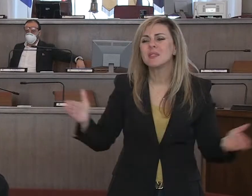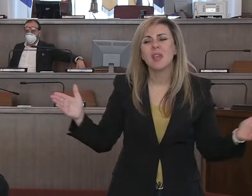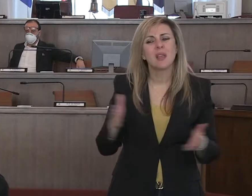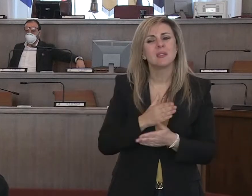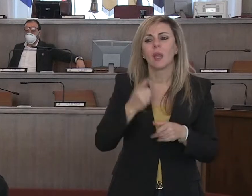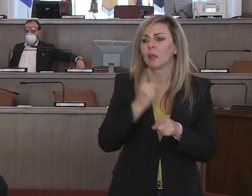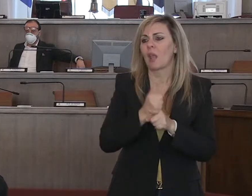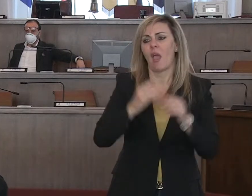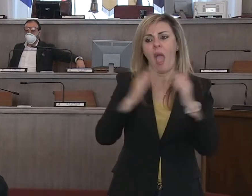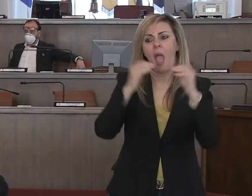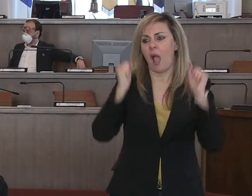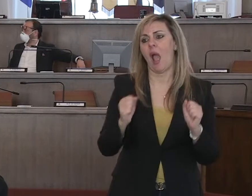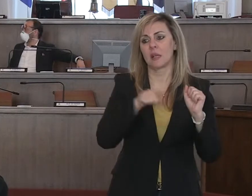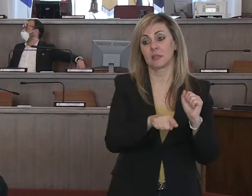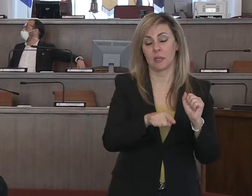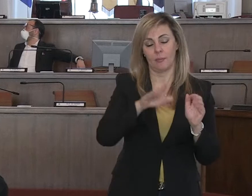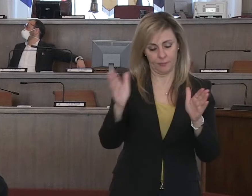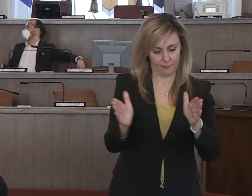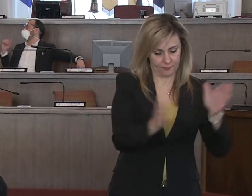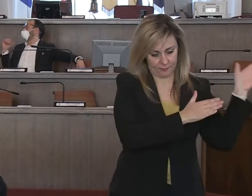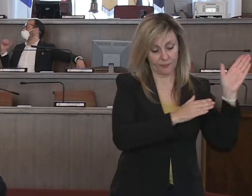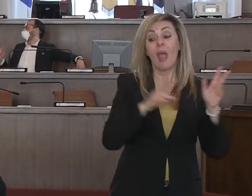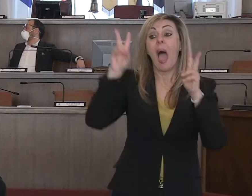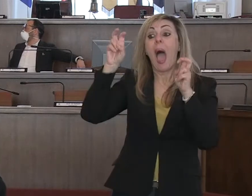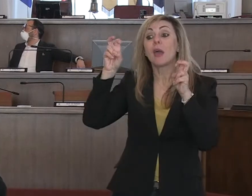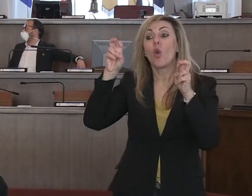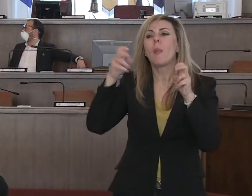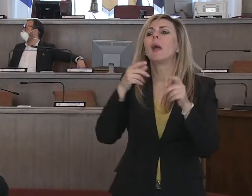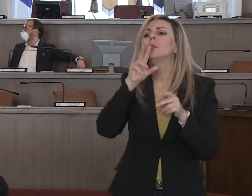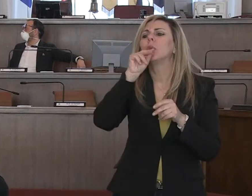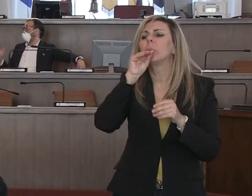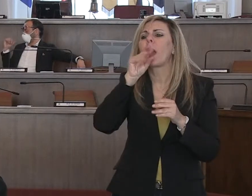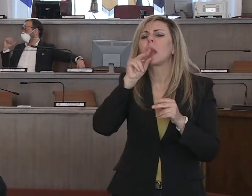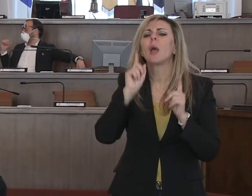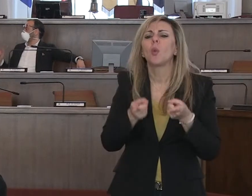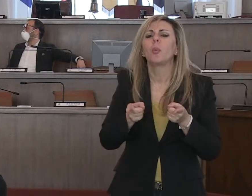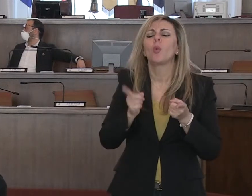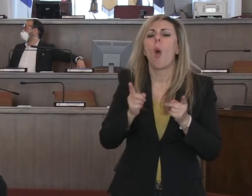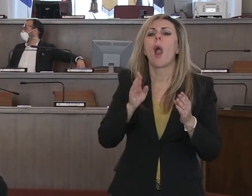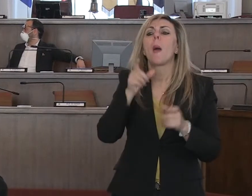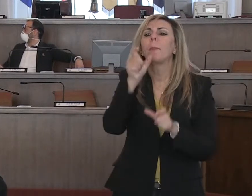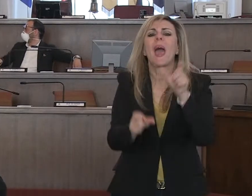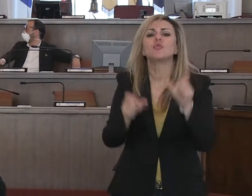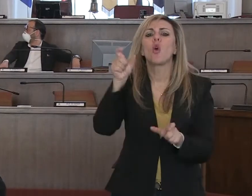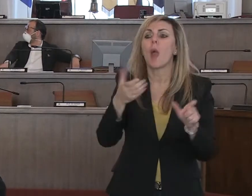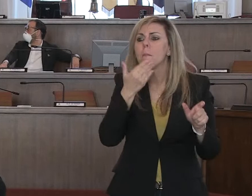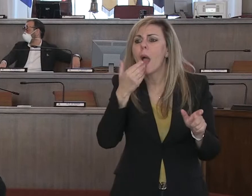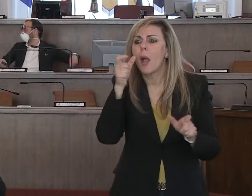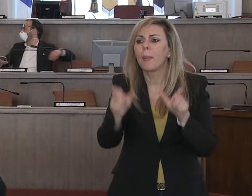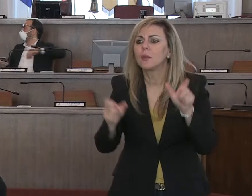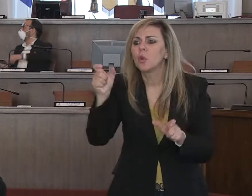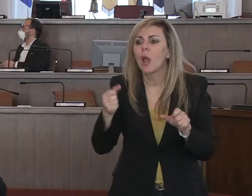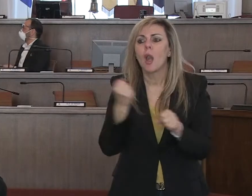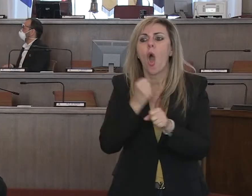Altro argomento che abbiamo affrontato è quello del personale. Il personale in questo momento c'è un grido di allarme, perché noi